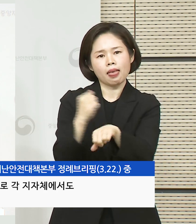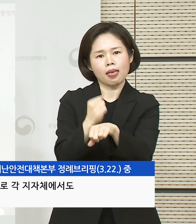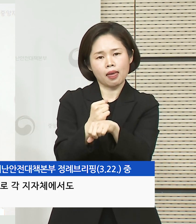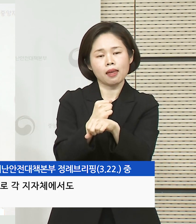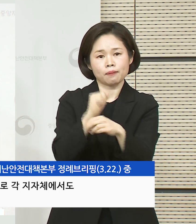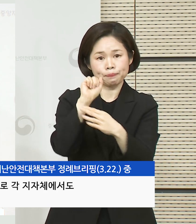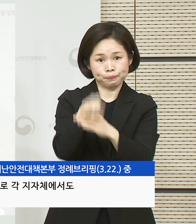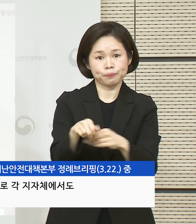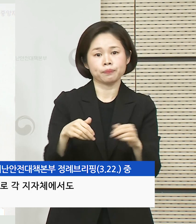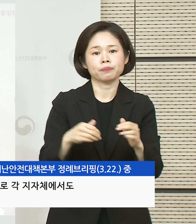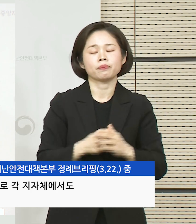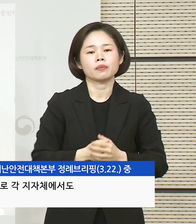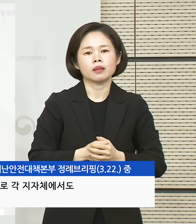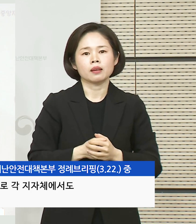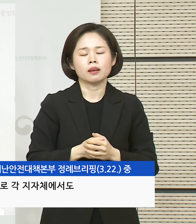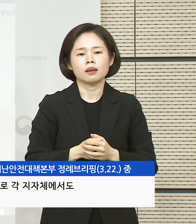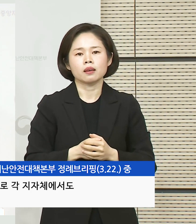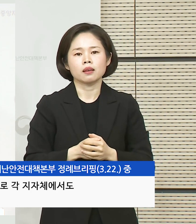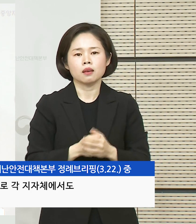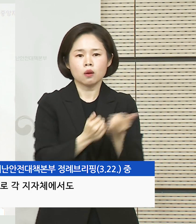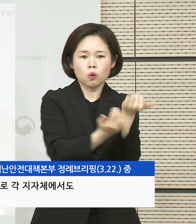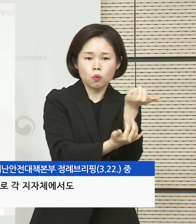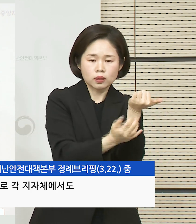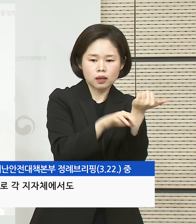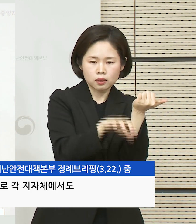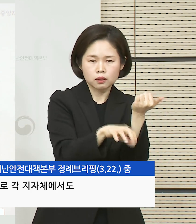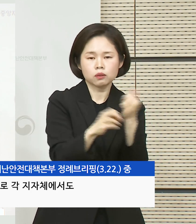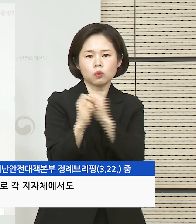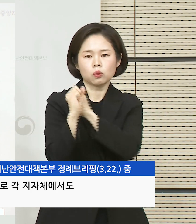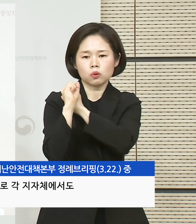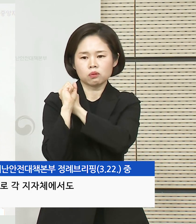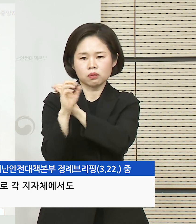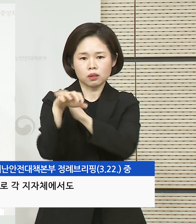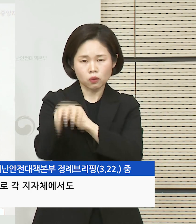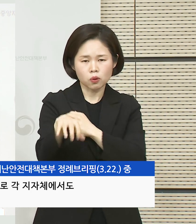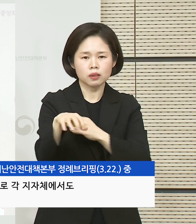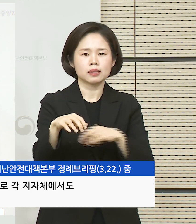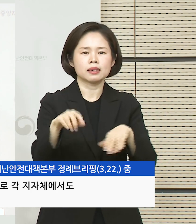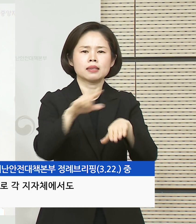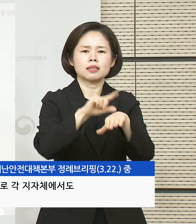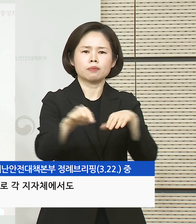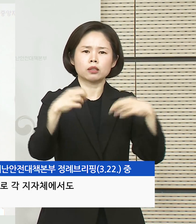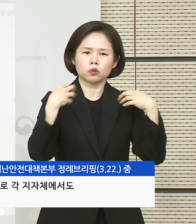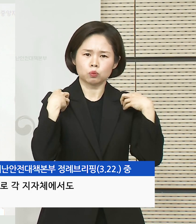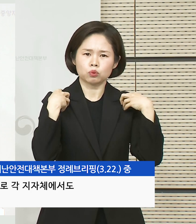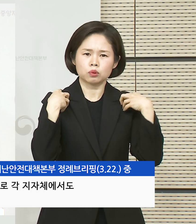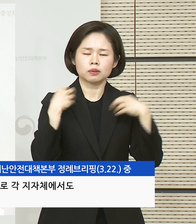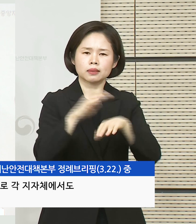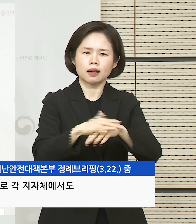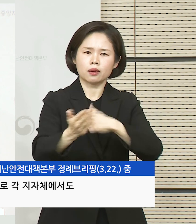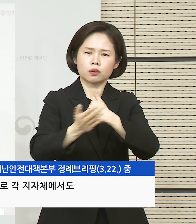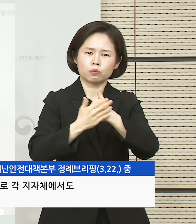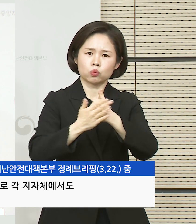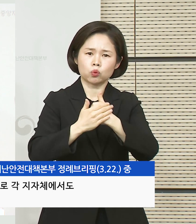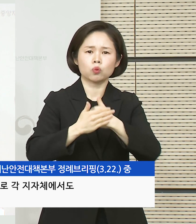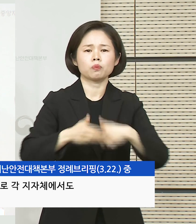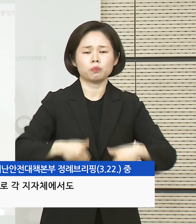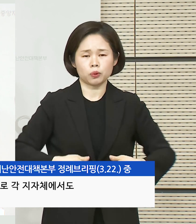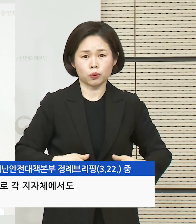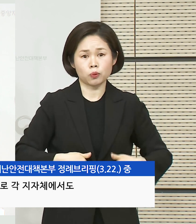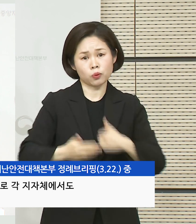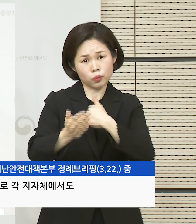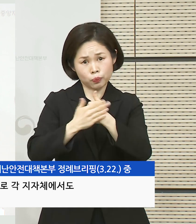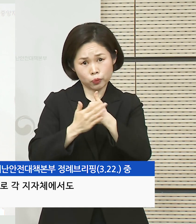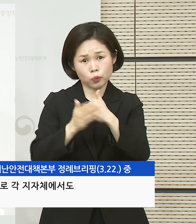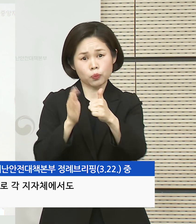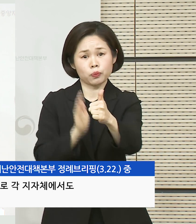특히 화장장과 장례식장은 지자체의 관리가 중요하므로 각 지자체에서도 적극적으로 협조해 주실